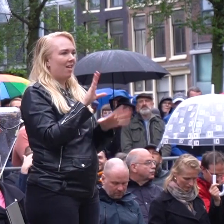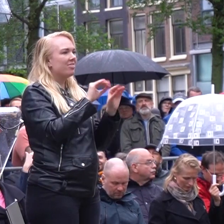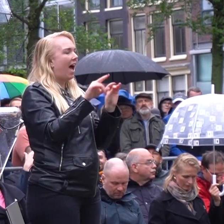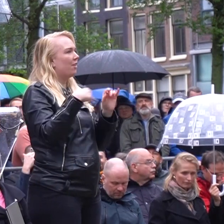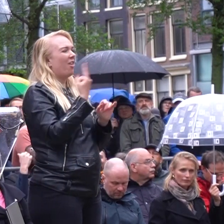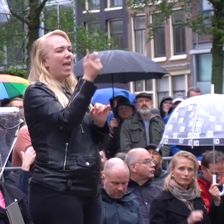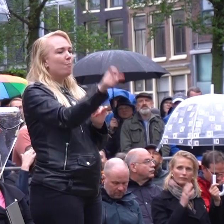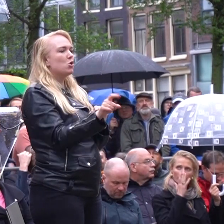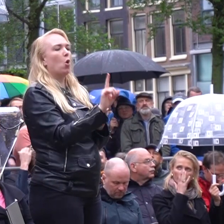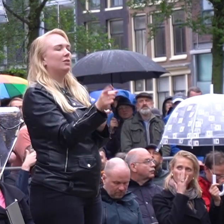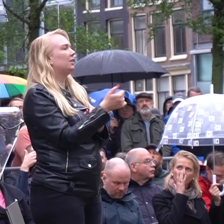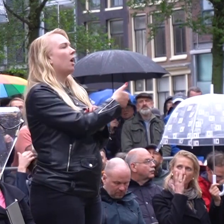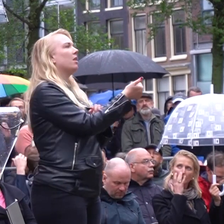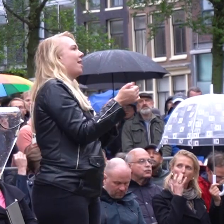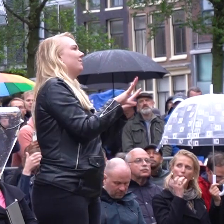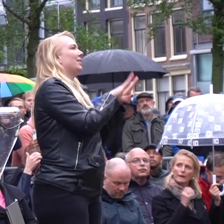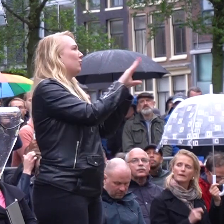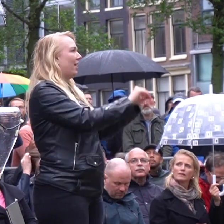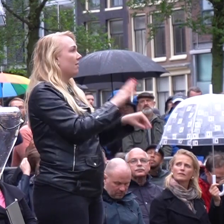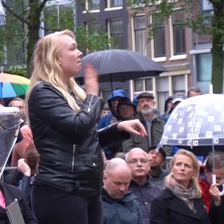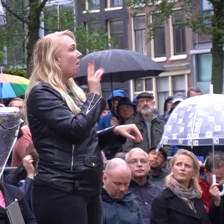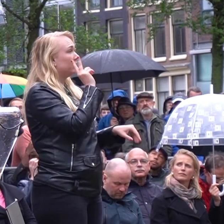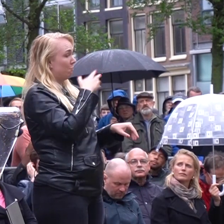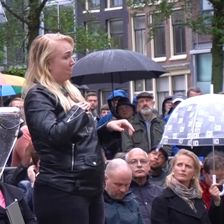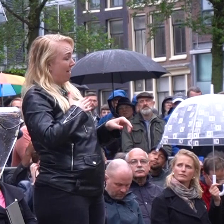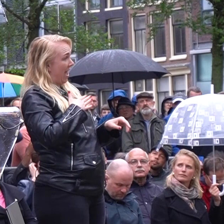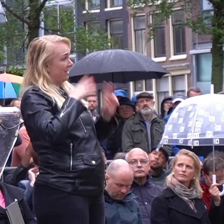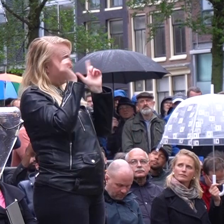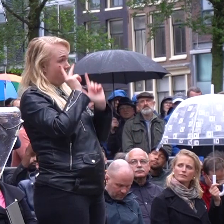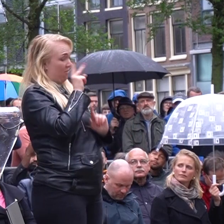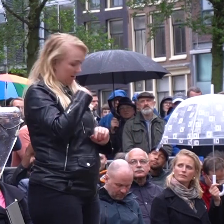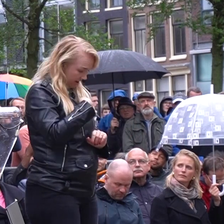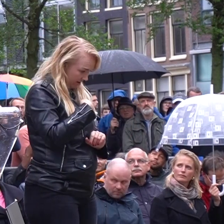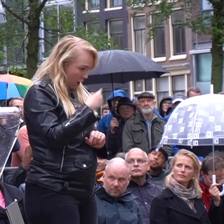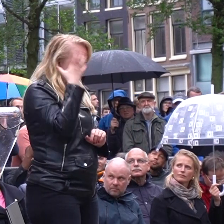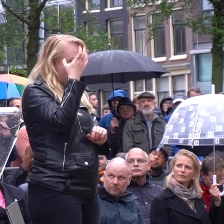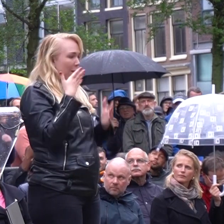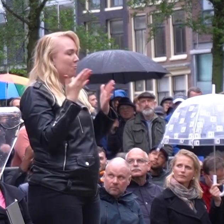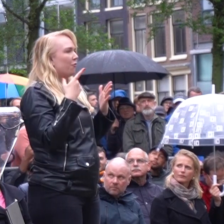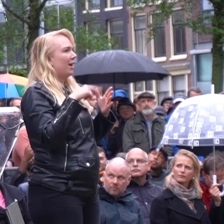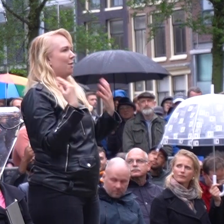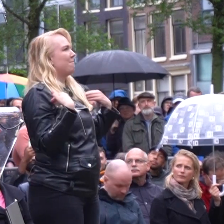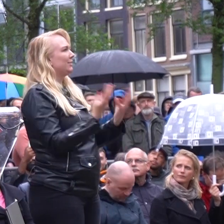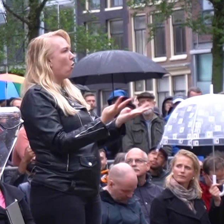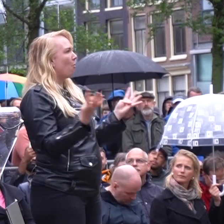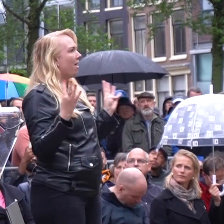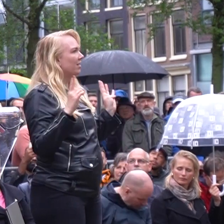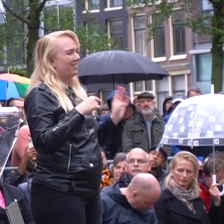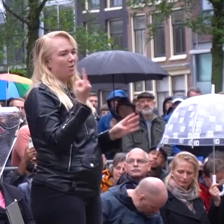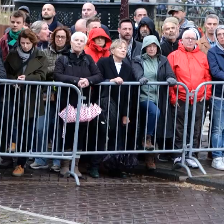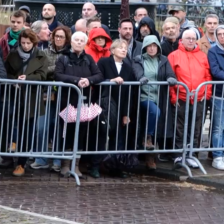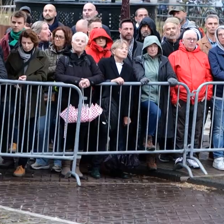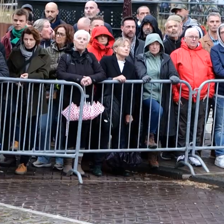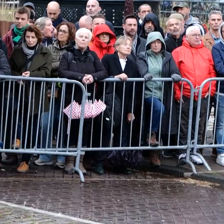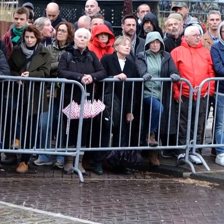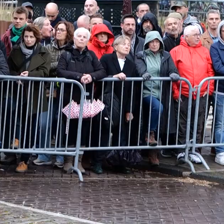niet voor de daden van een heel volk. Als ik zelf naar mijn eigen leven kijk, zijn de problemen die ik vaak heb om mensen om me heen en vaak niet om mezelf.